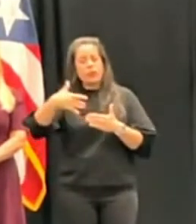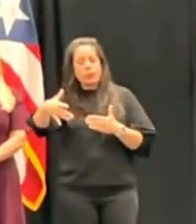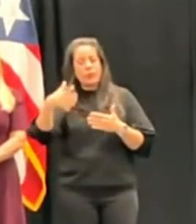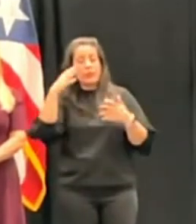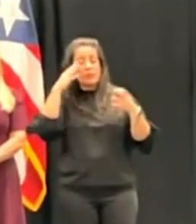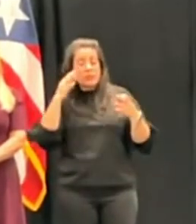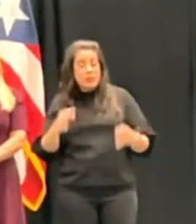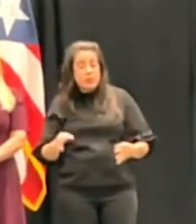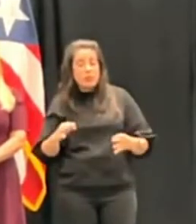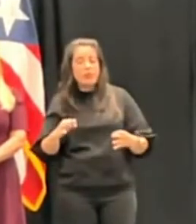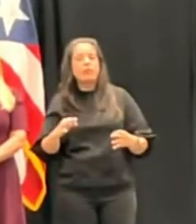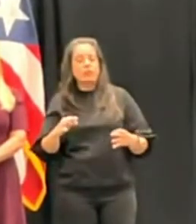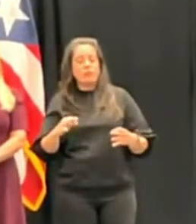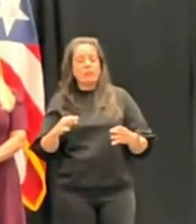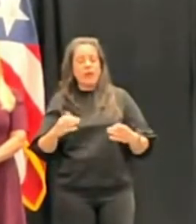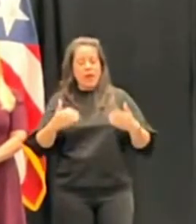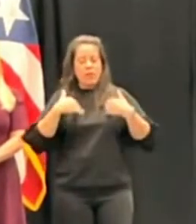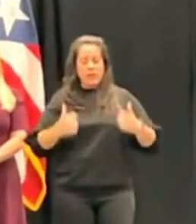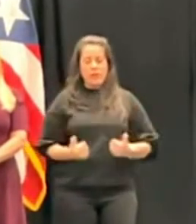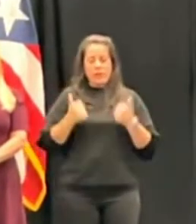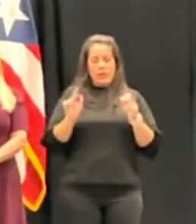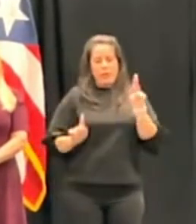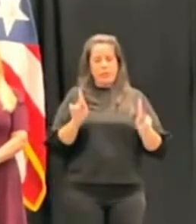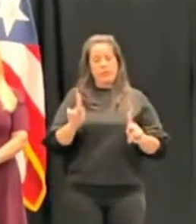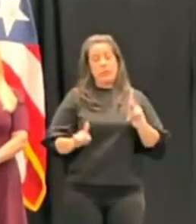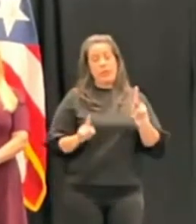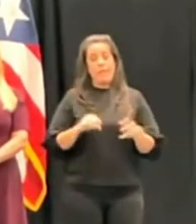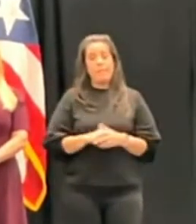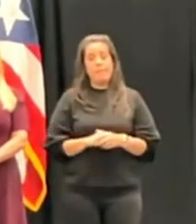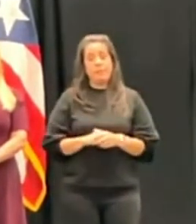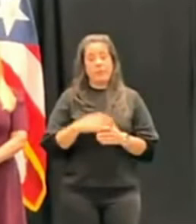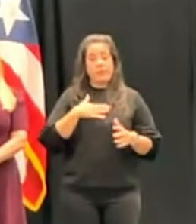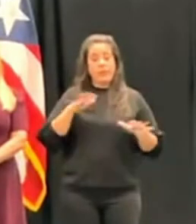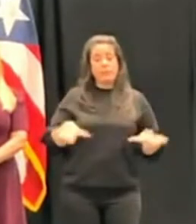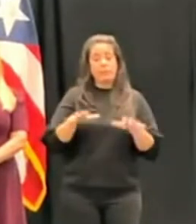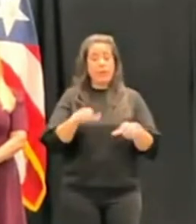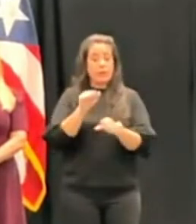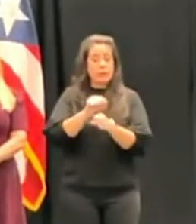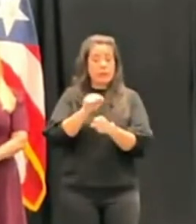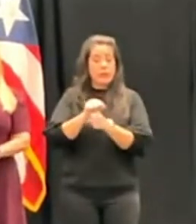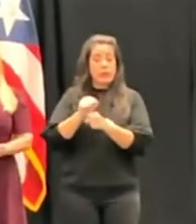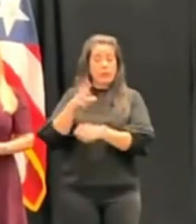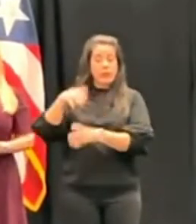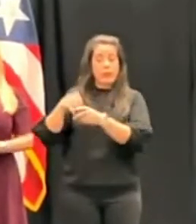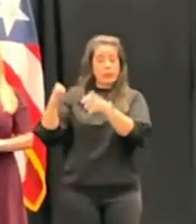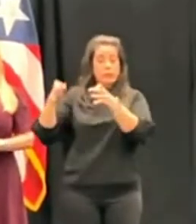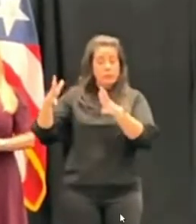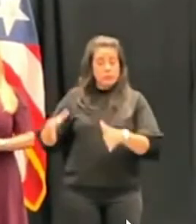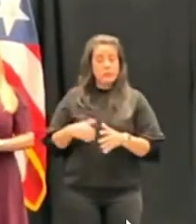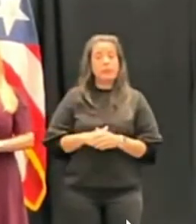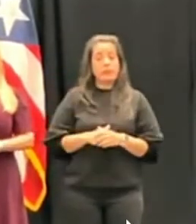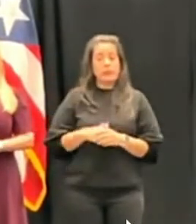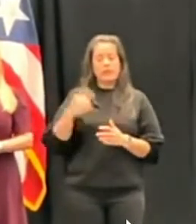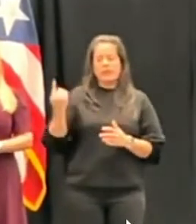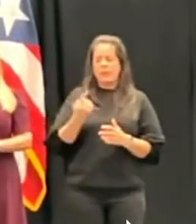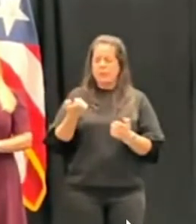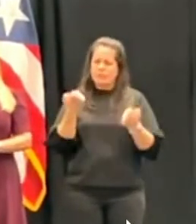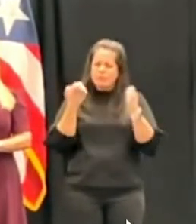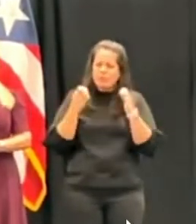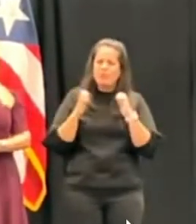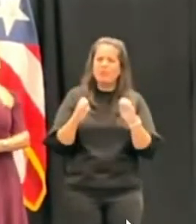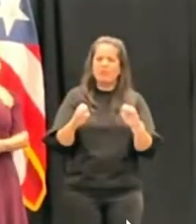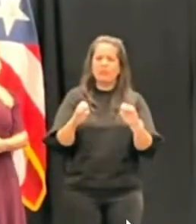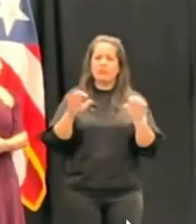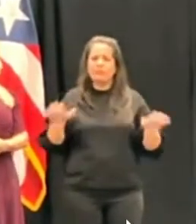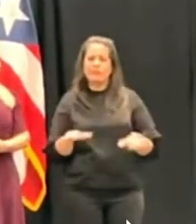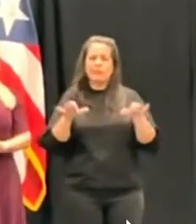tienen en la vida de los ciudadanos. En mi desempeño judicial siempre me he esmerado por